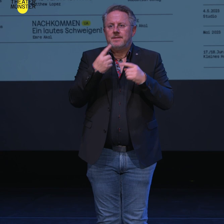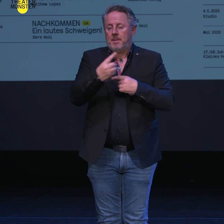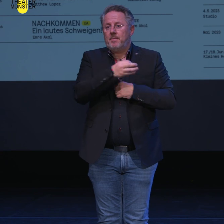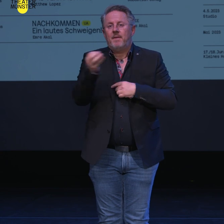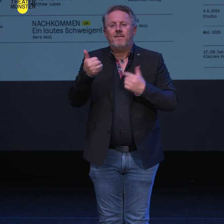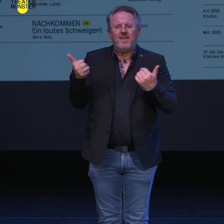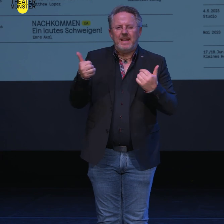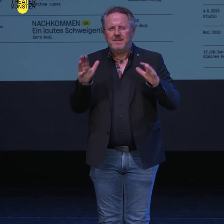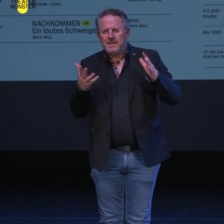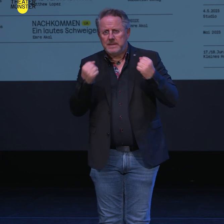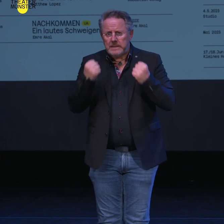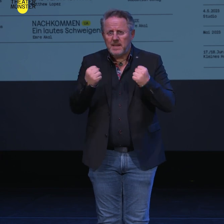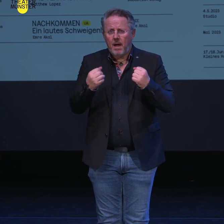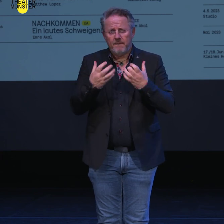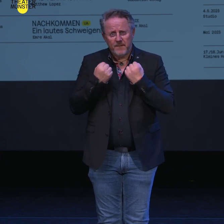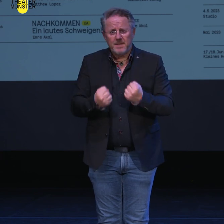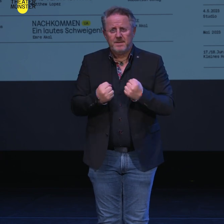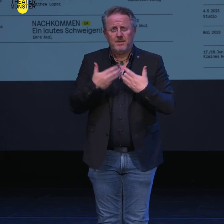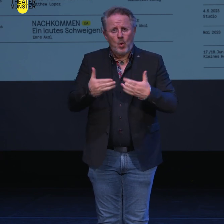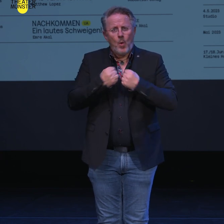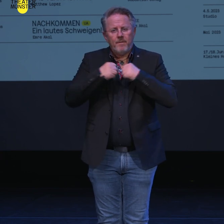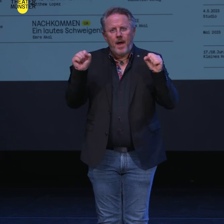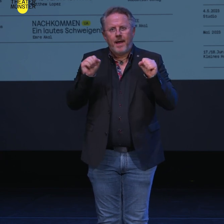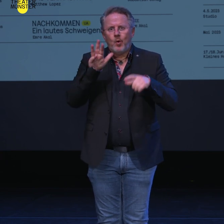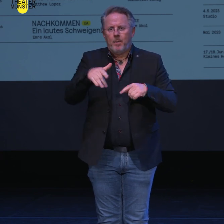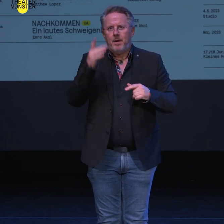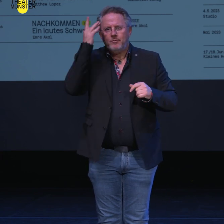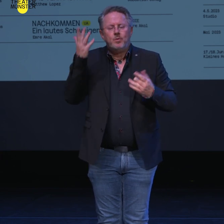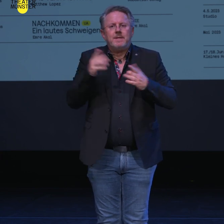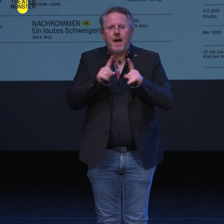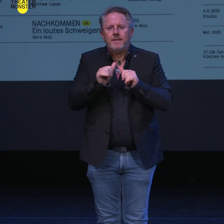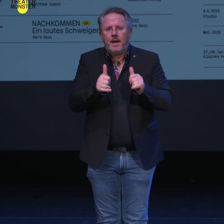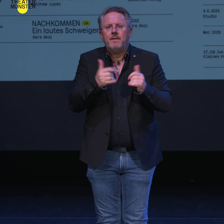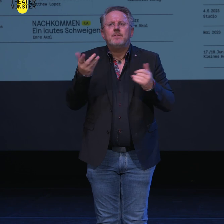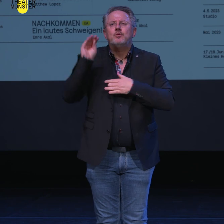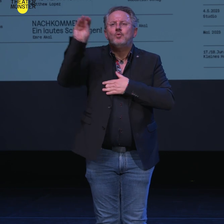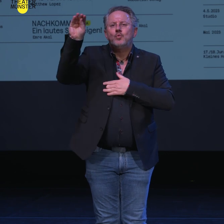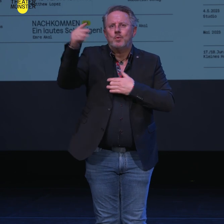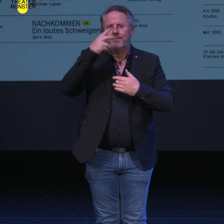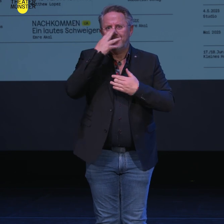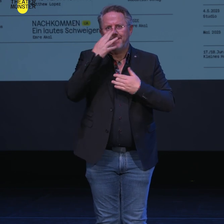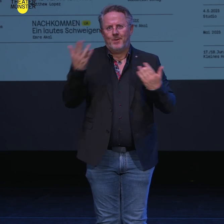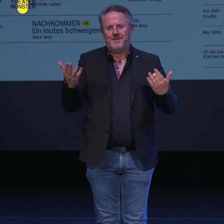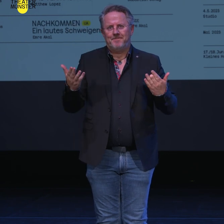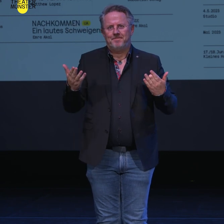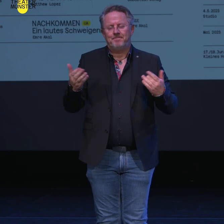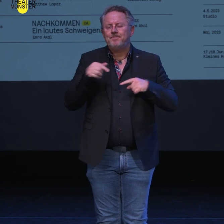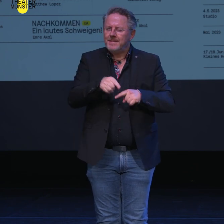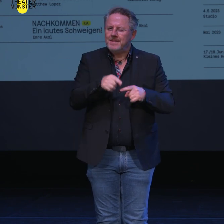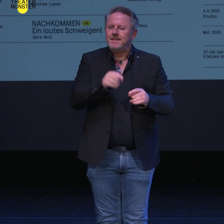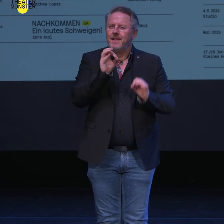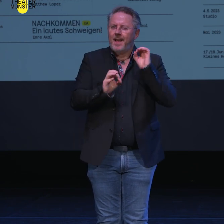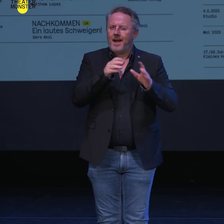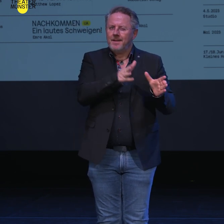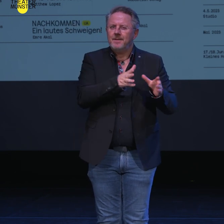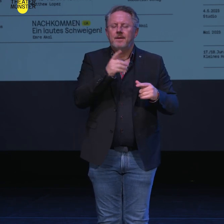wie fragil diese Freiheiten sind, die sie erlangt haben und was noch zu tun bleibt für die Zukunft. Das Stück verlangt